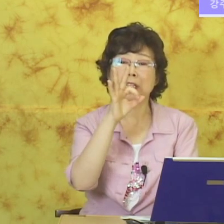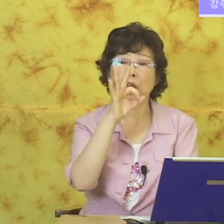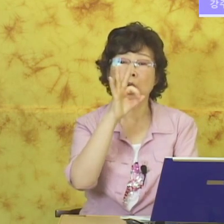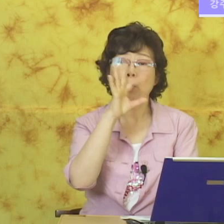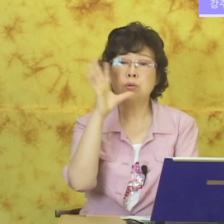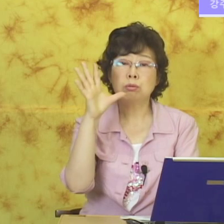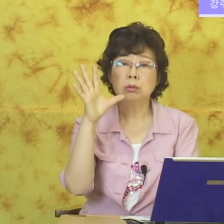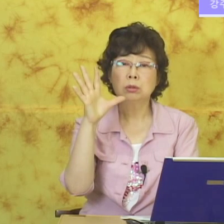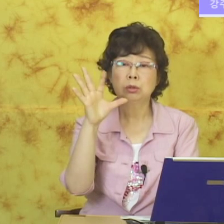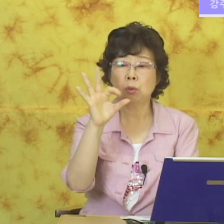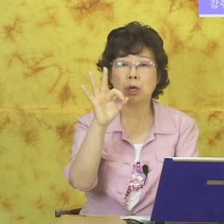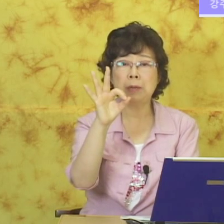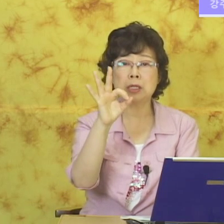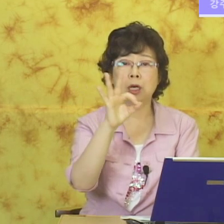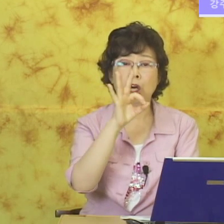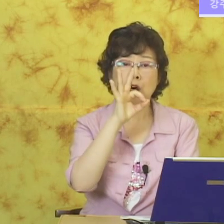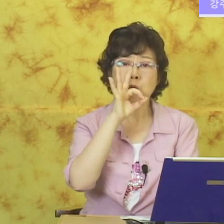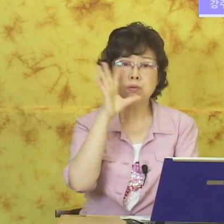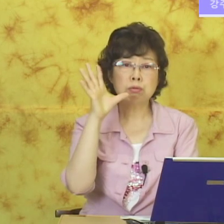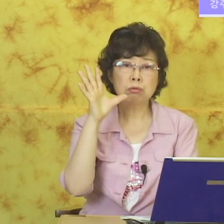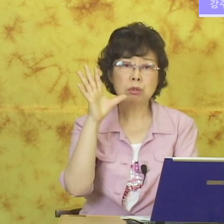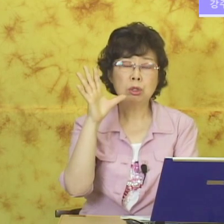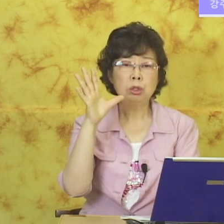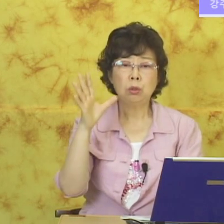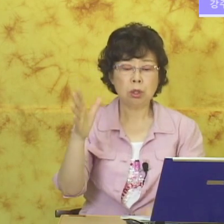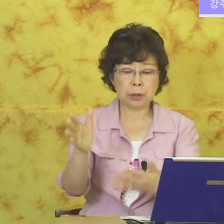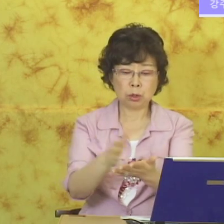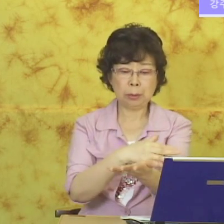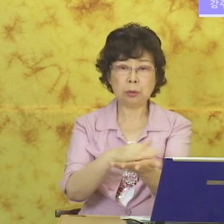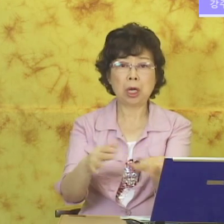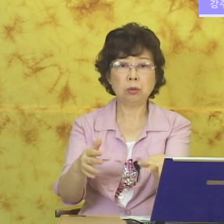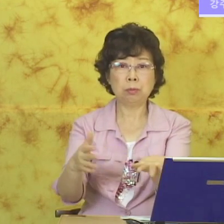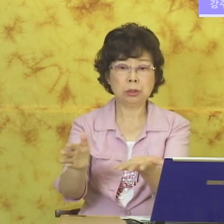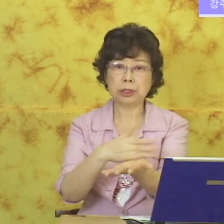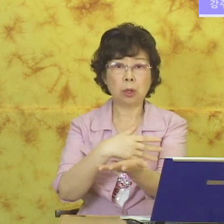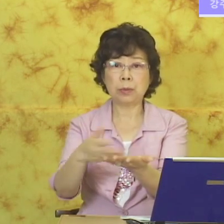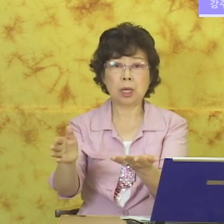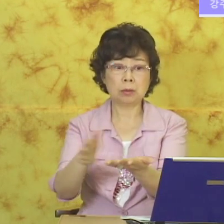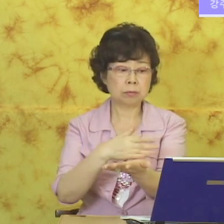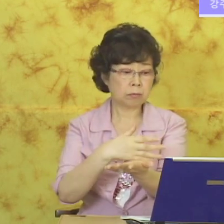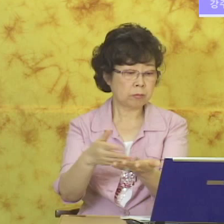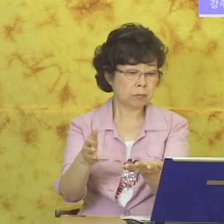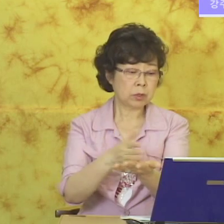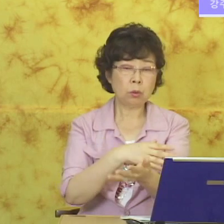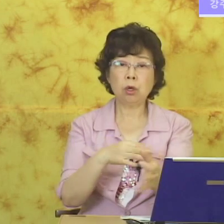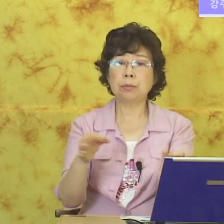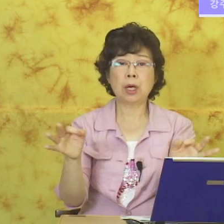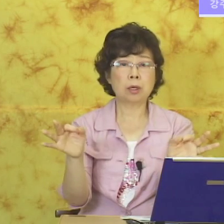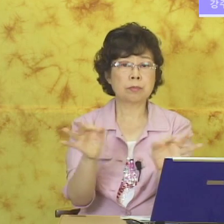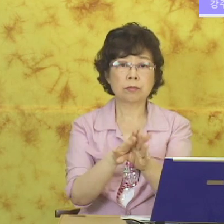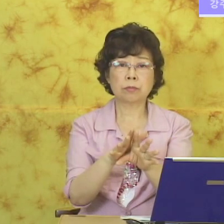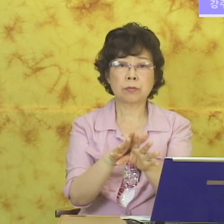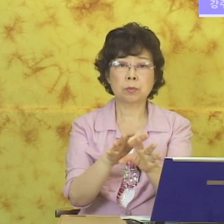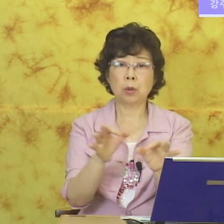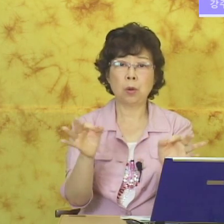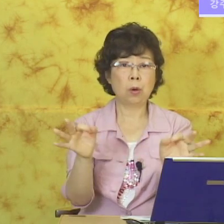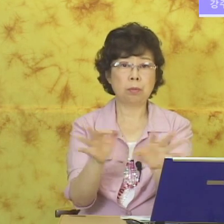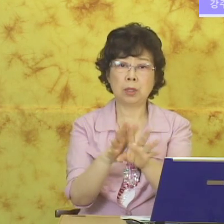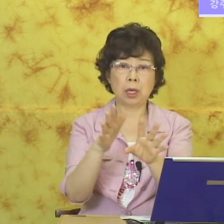이렇게 또 동그라미 해서 또는 없다. 손바닥에 하나도 없는 거죠. 없다. 또는 없다. 없다.